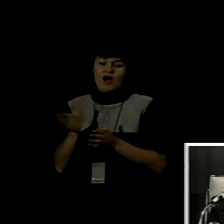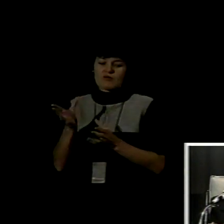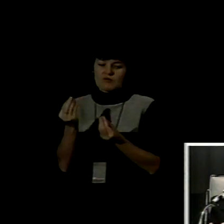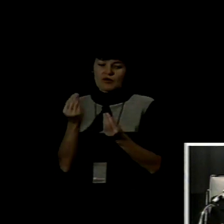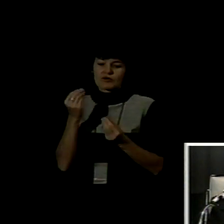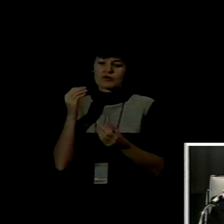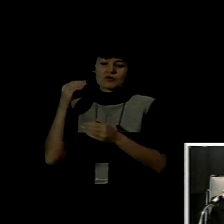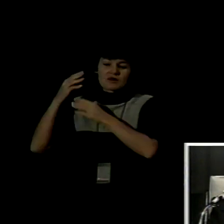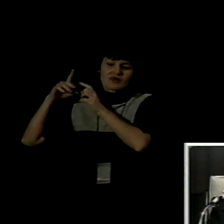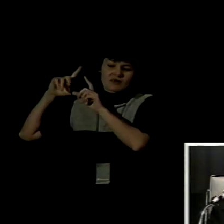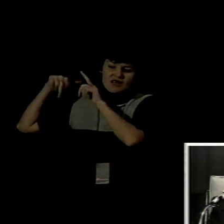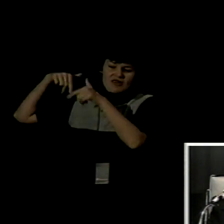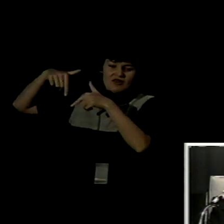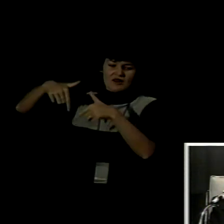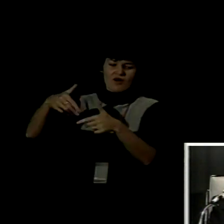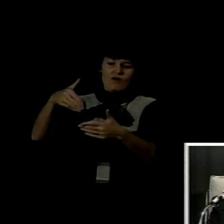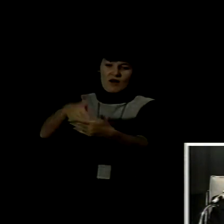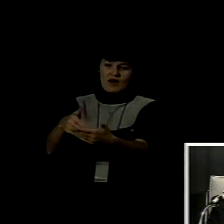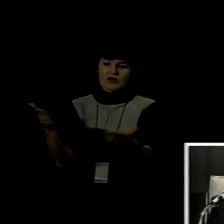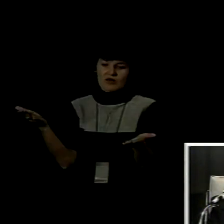manifiesta, ¿no es cierto?, en todos los ámbitos